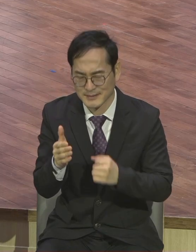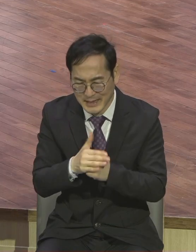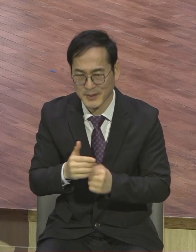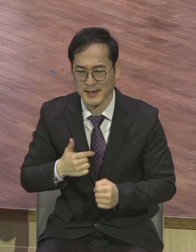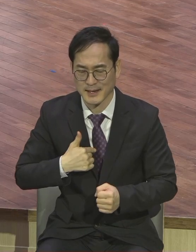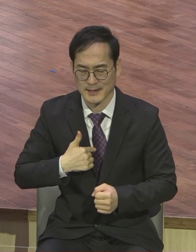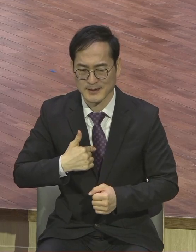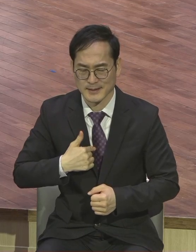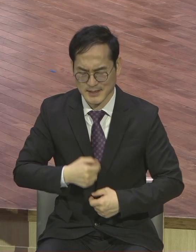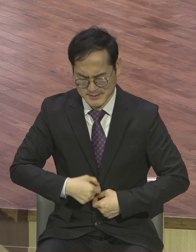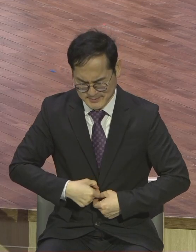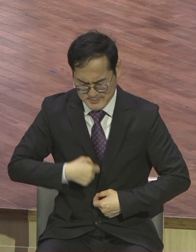올바로 심어야 해요.